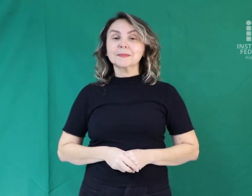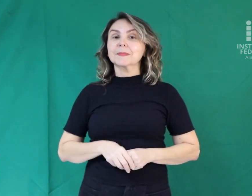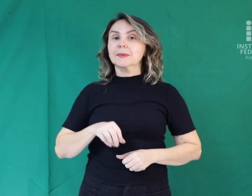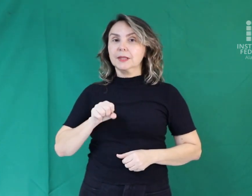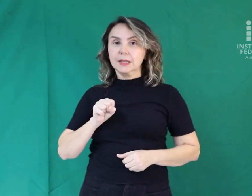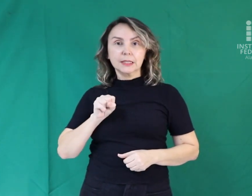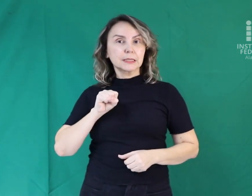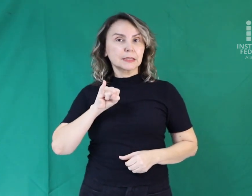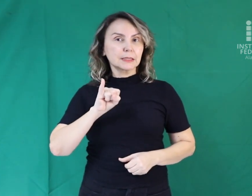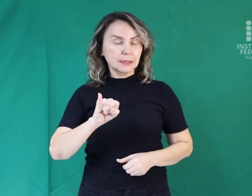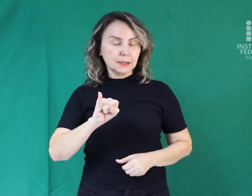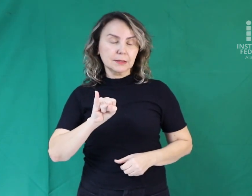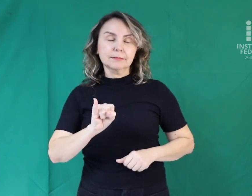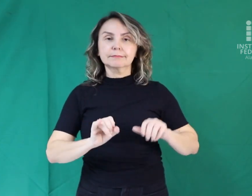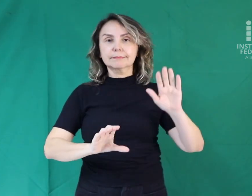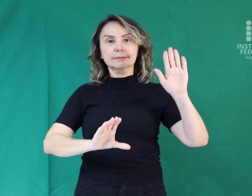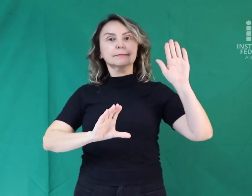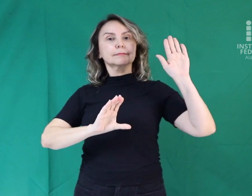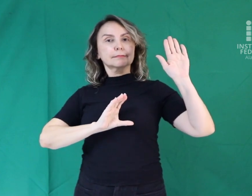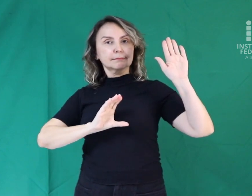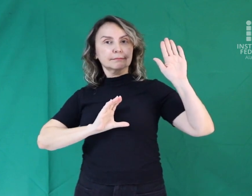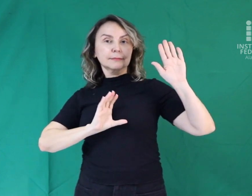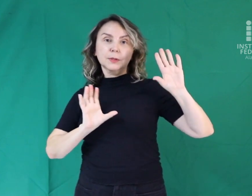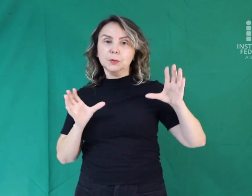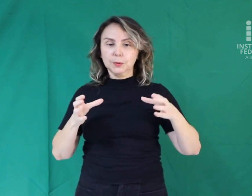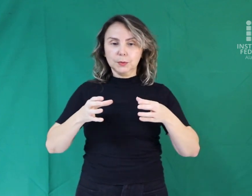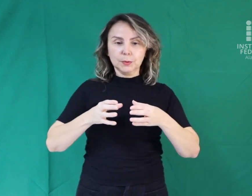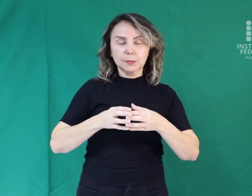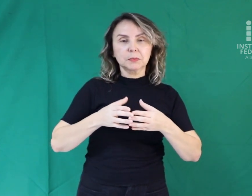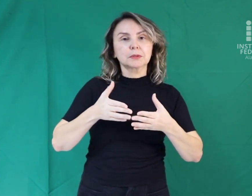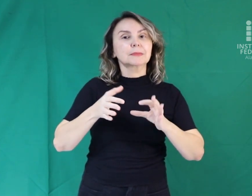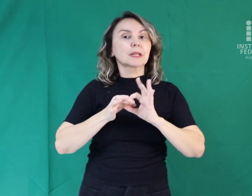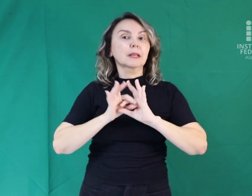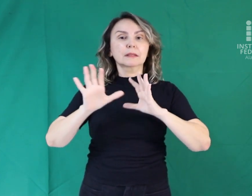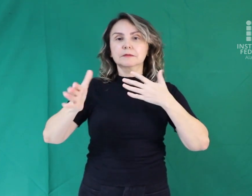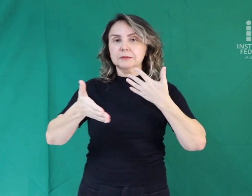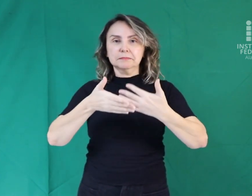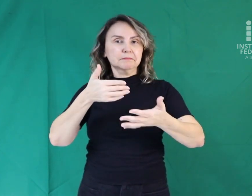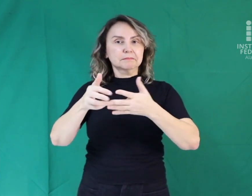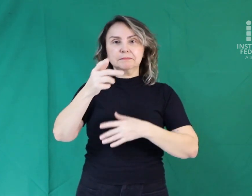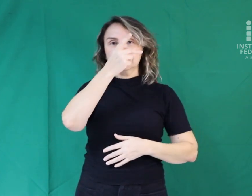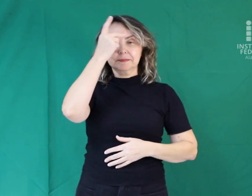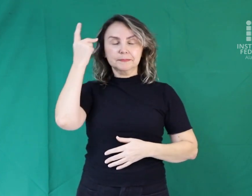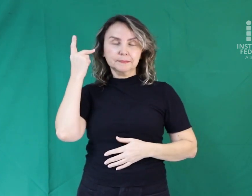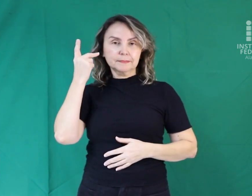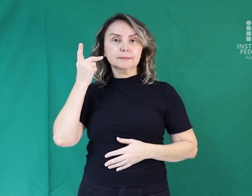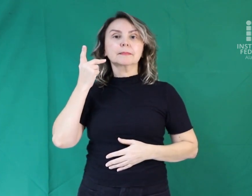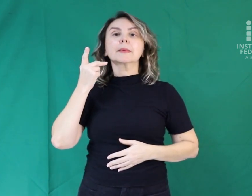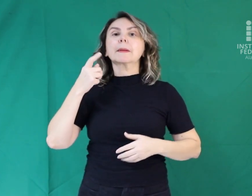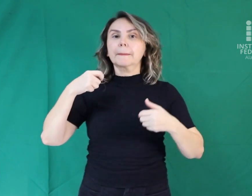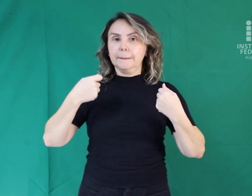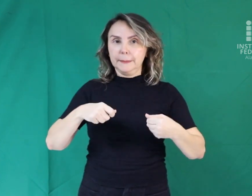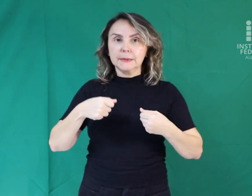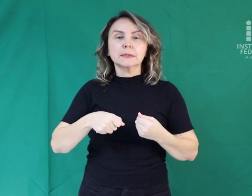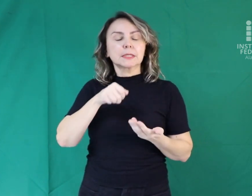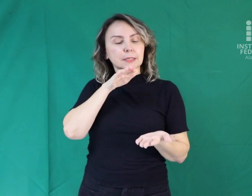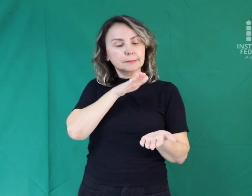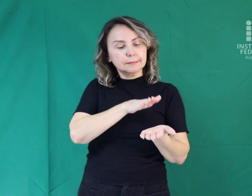Se o candidato está no grupo ampla concorrência, é necessário imprimir